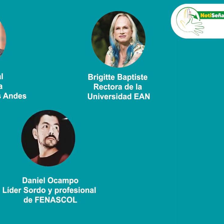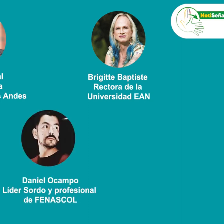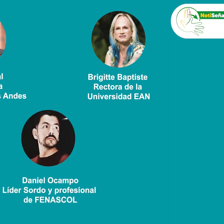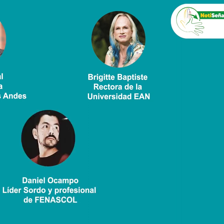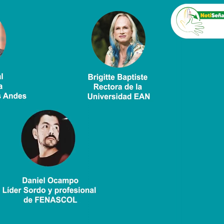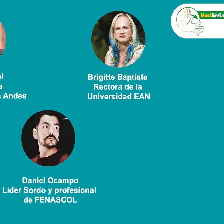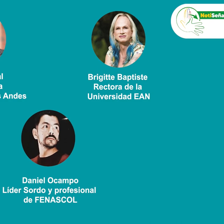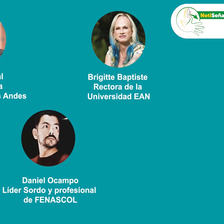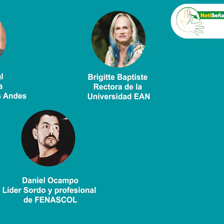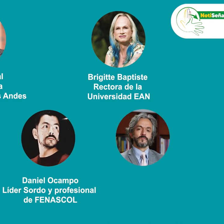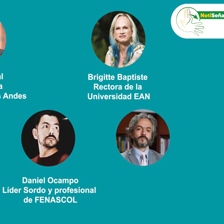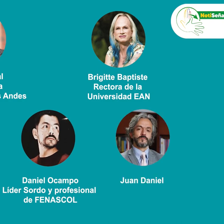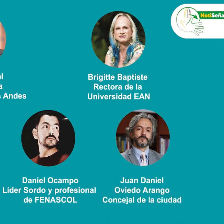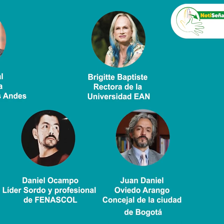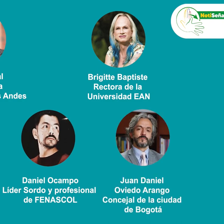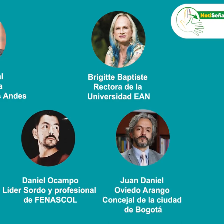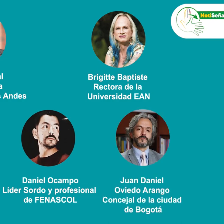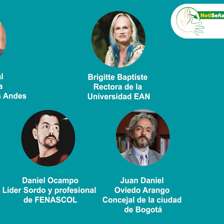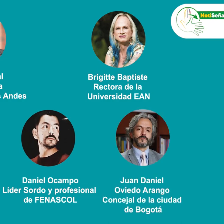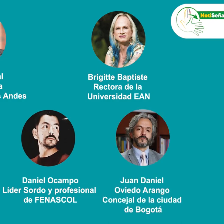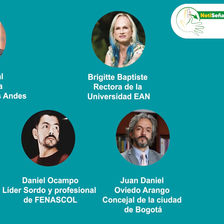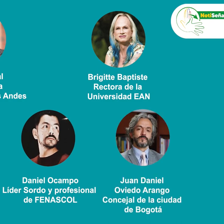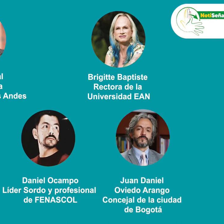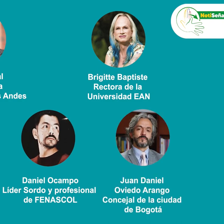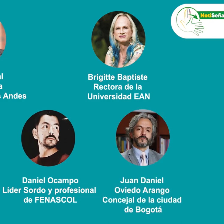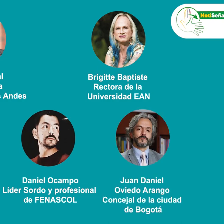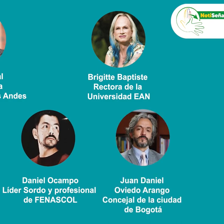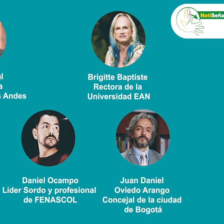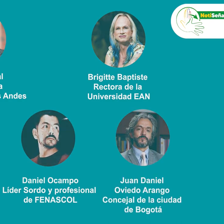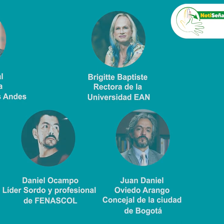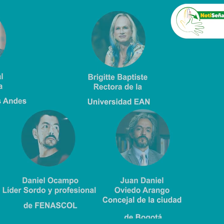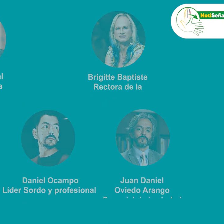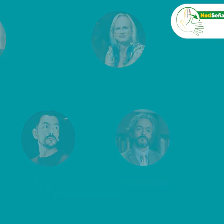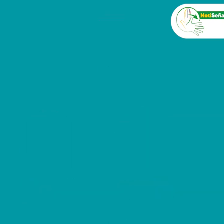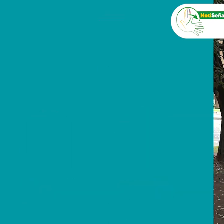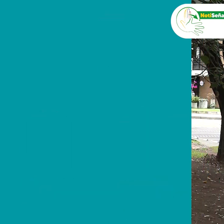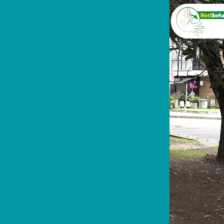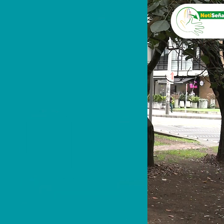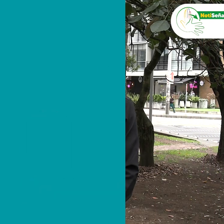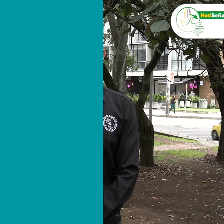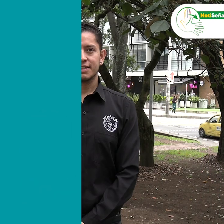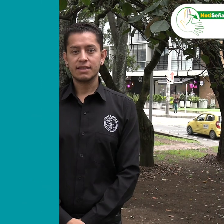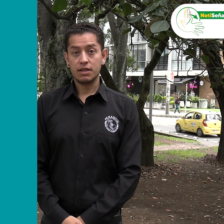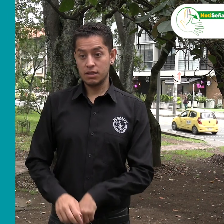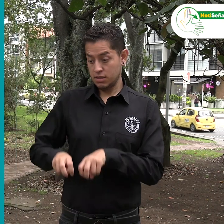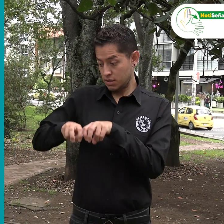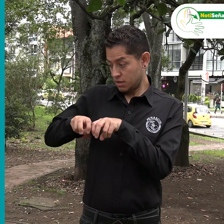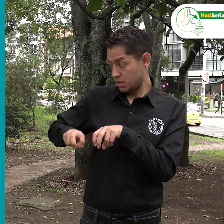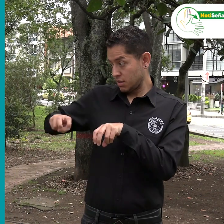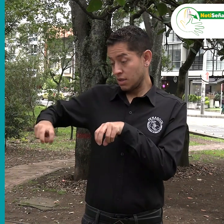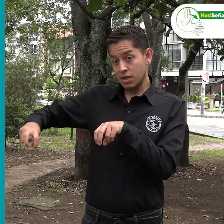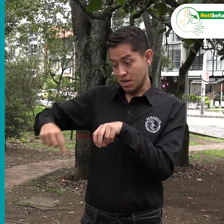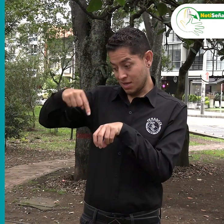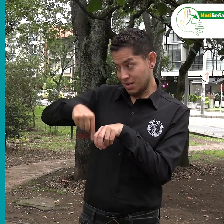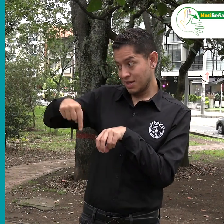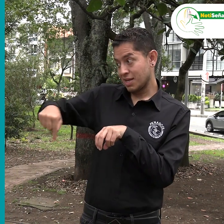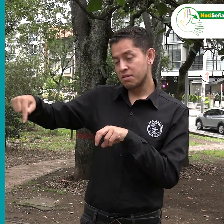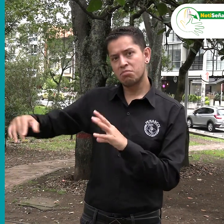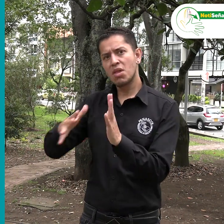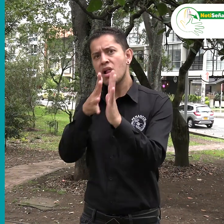periodismo. Daniel Ocampo, líder sordo y profesional de FENASCOL. Juan Daniel Oviedo, concejal de la Ciudad de Bogotá. Durante el panel, se